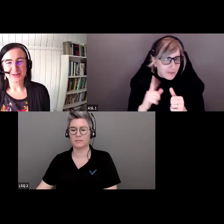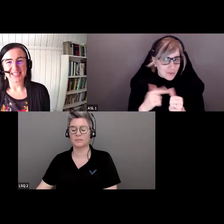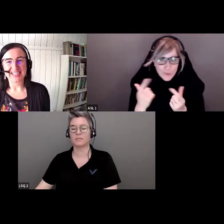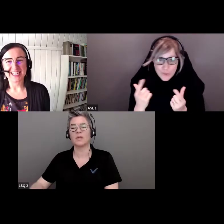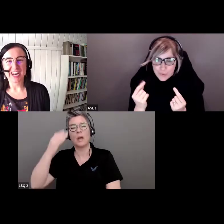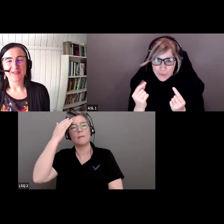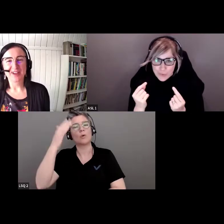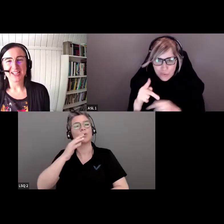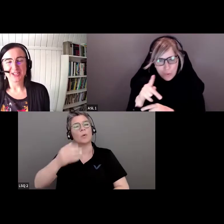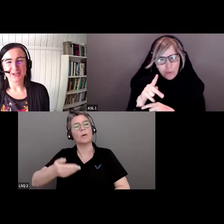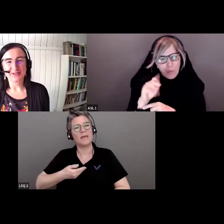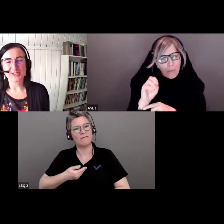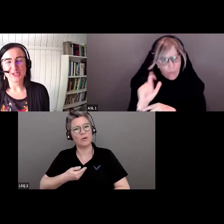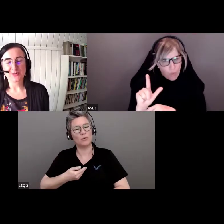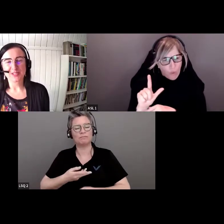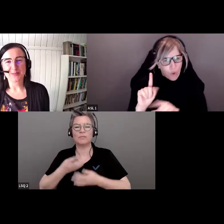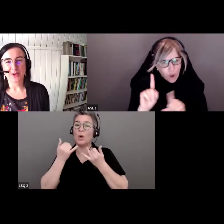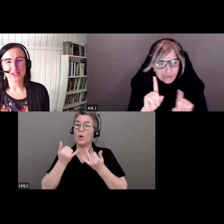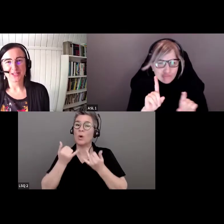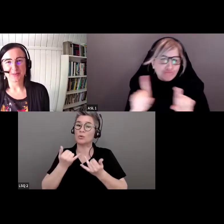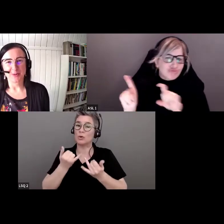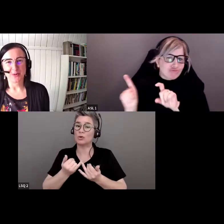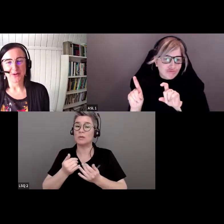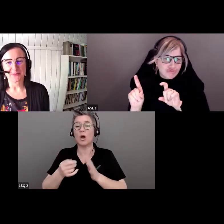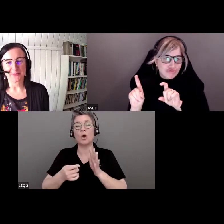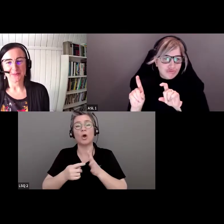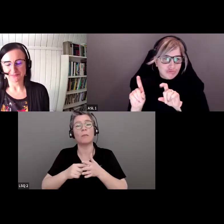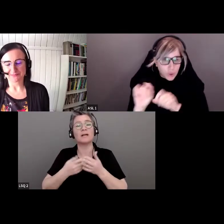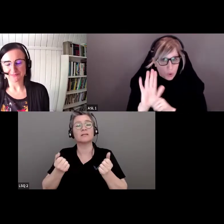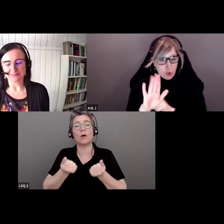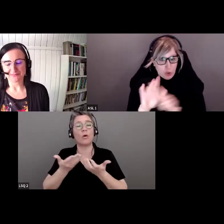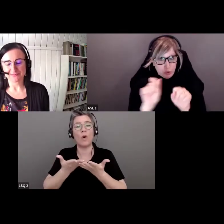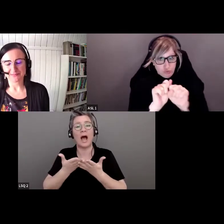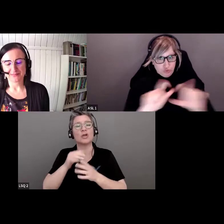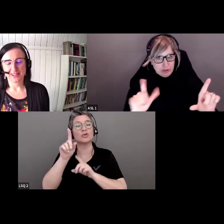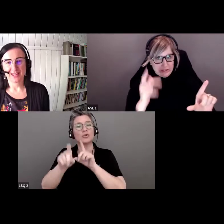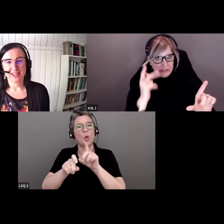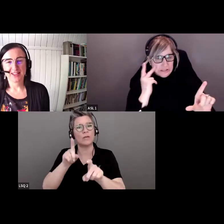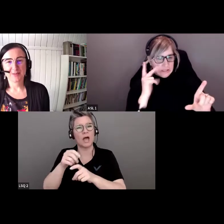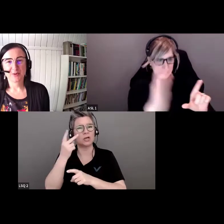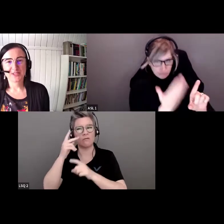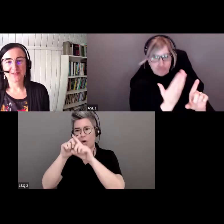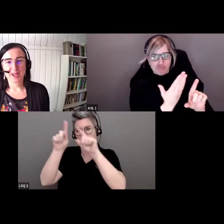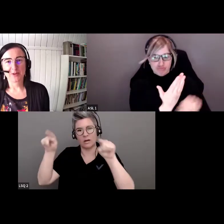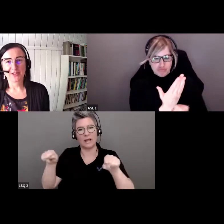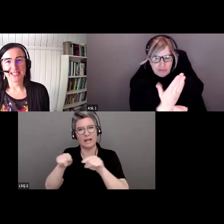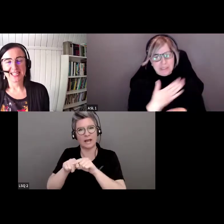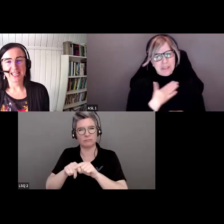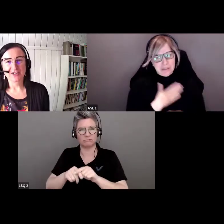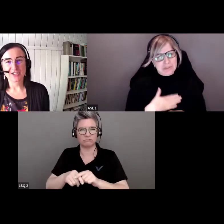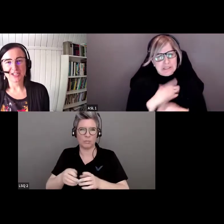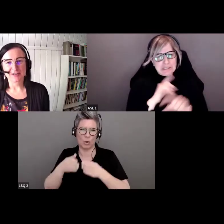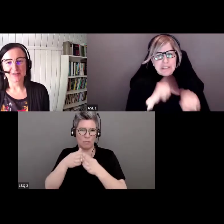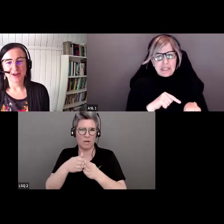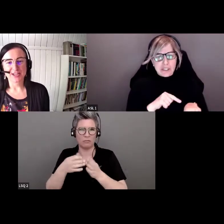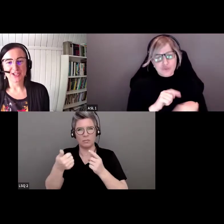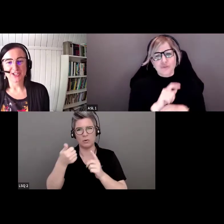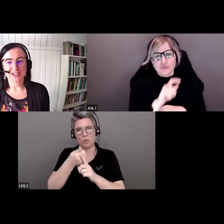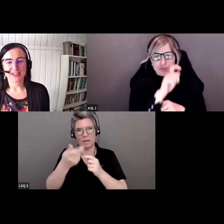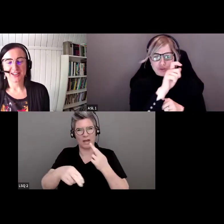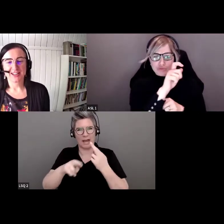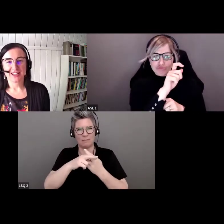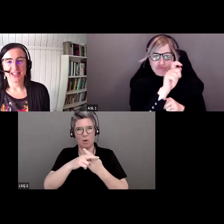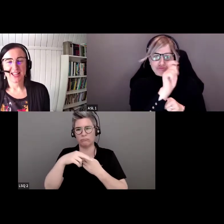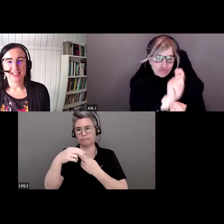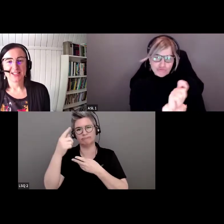sondage que vous devriez voir à votre écran et je vous invite à répondre à ce sondage. Le